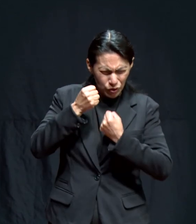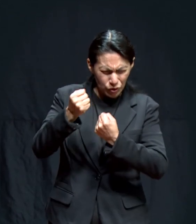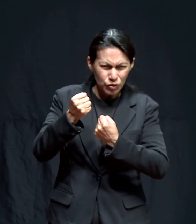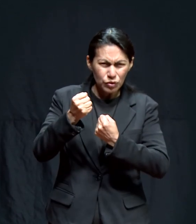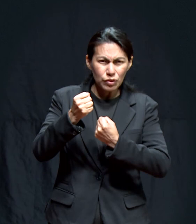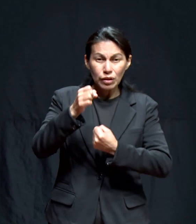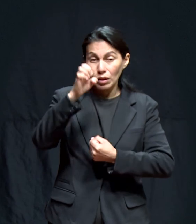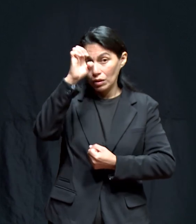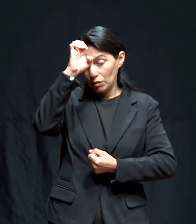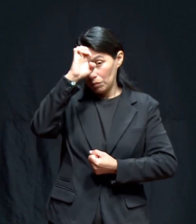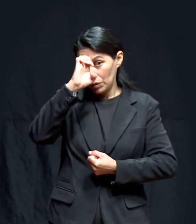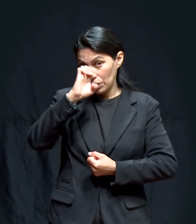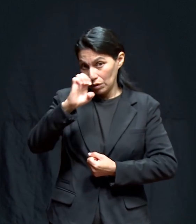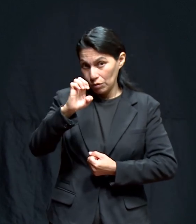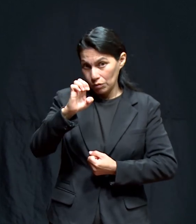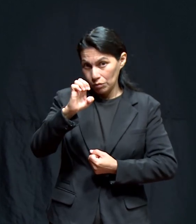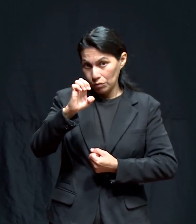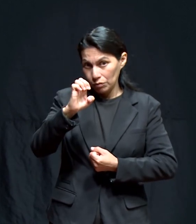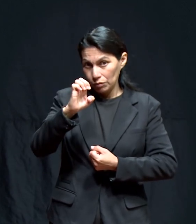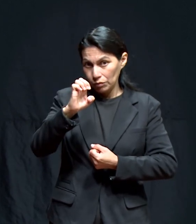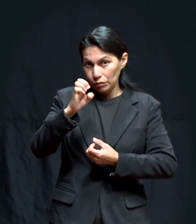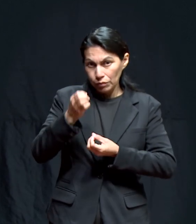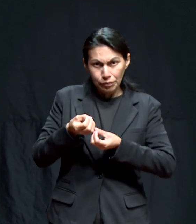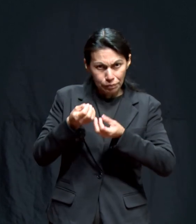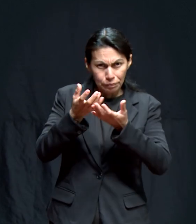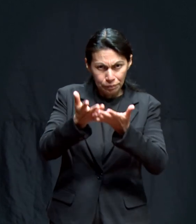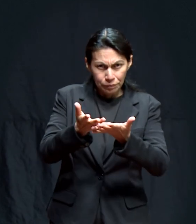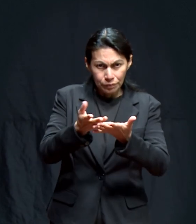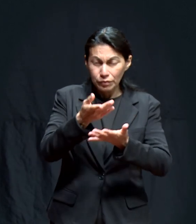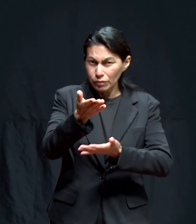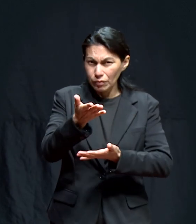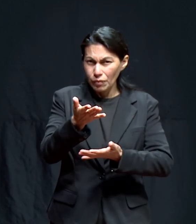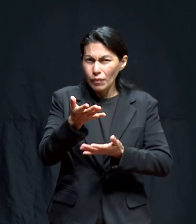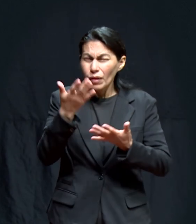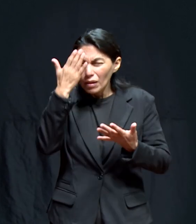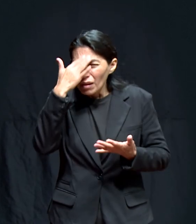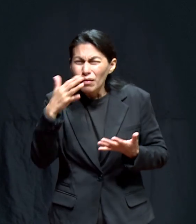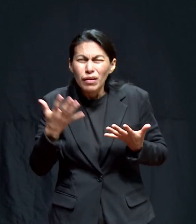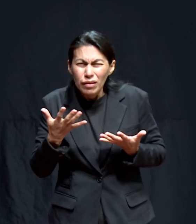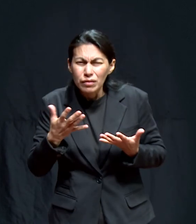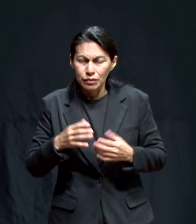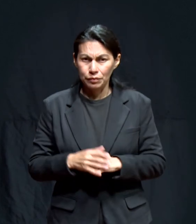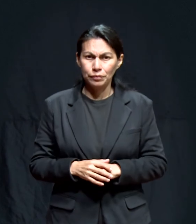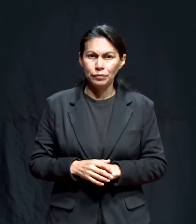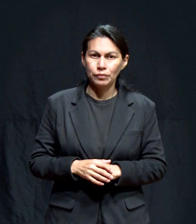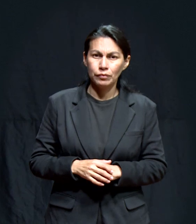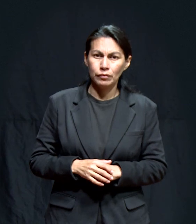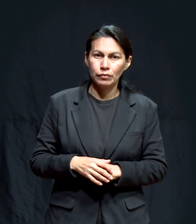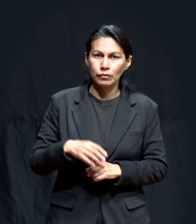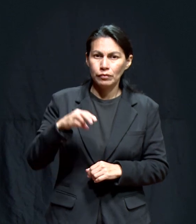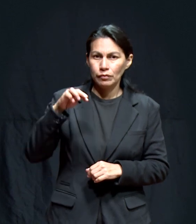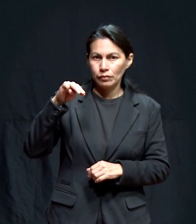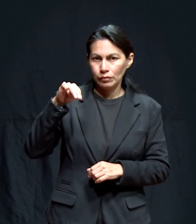fortaleza Y te dé su espíritu Para que puedas saber Qué hacer en este caso Maite